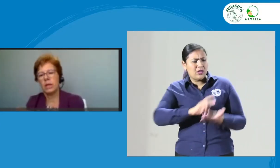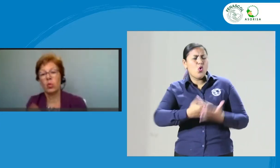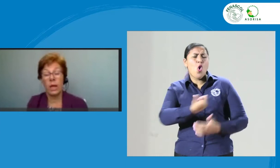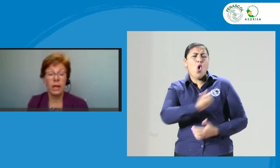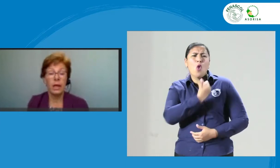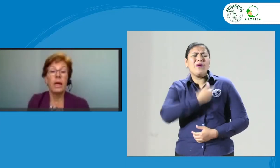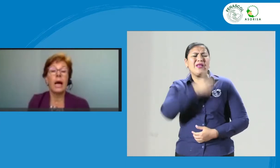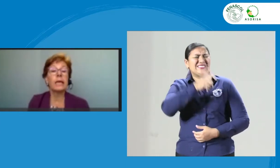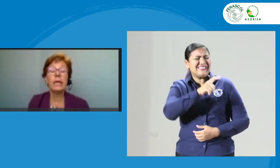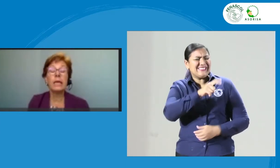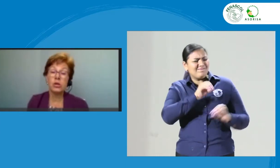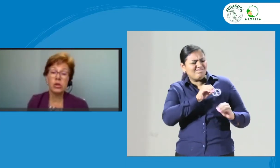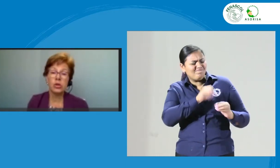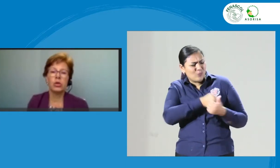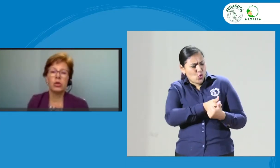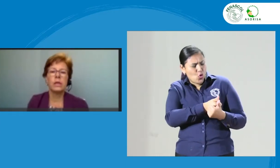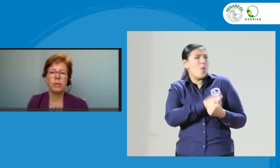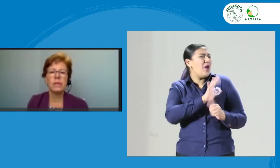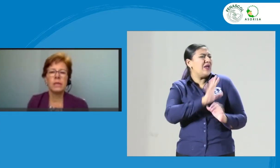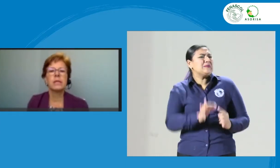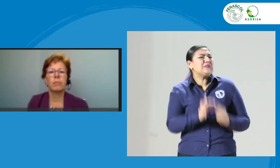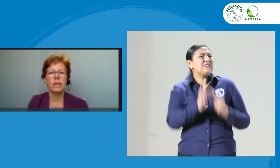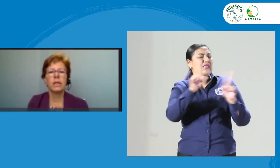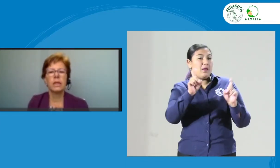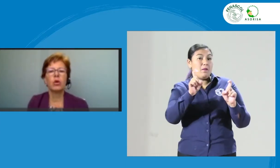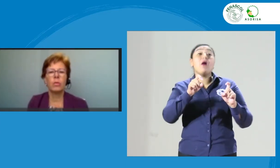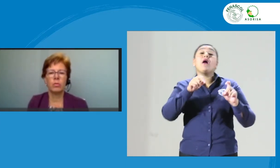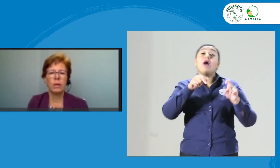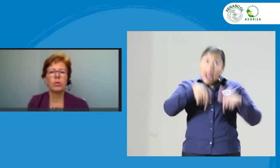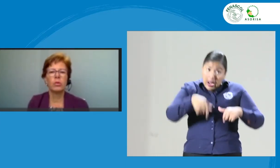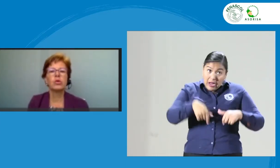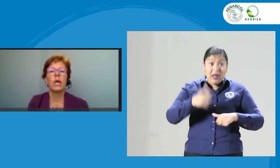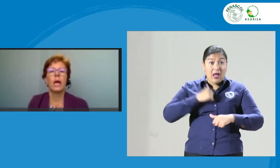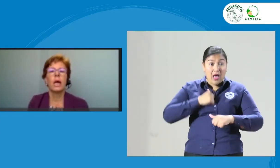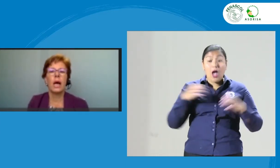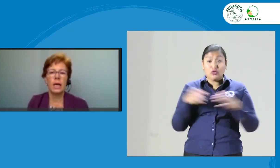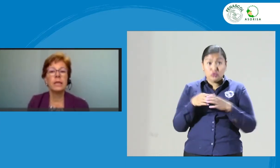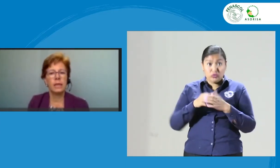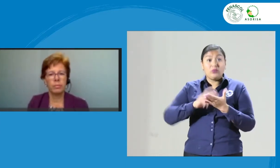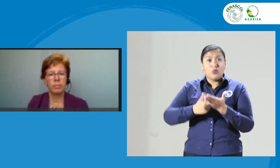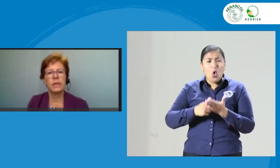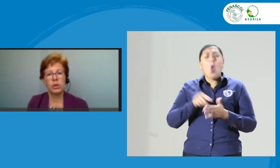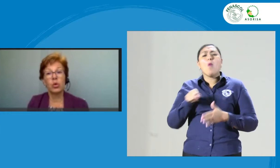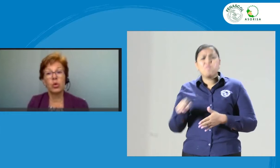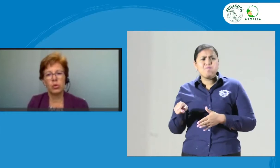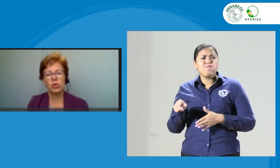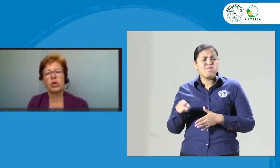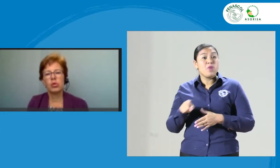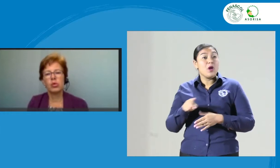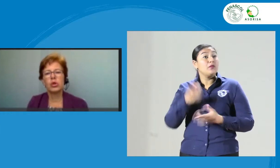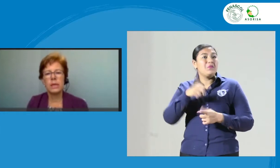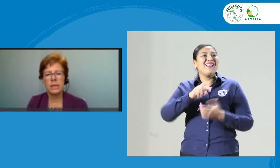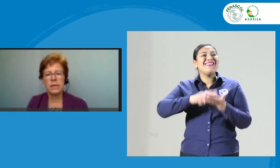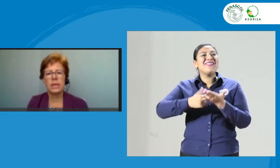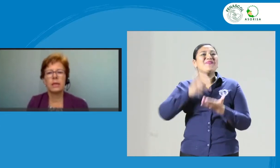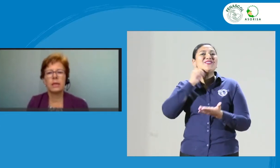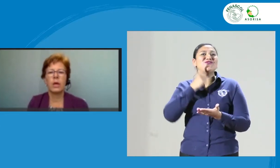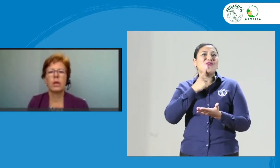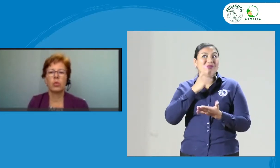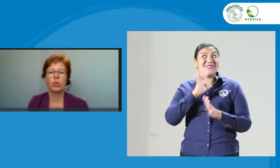particular. Aquí la asociación de intérpretes también tiene como miembros a intérpretes sordos. Yo sé que ustedes ya están trabajando